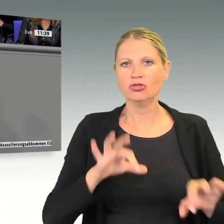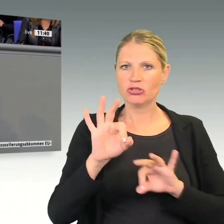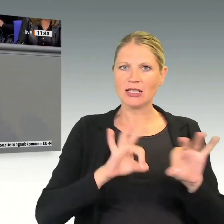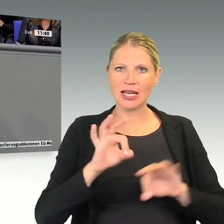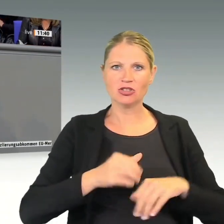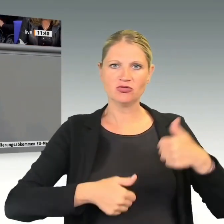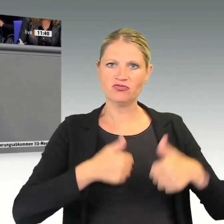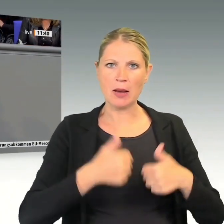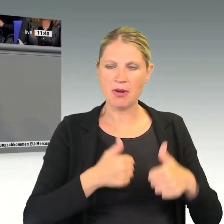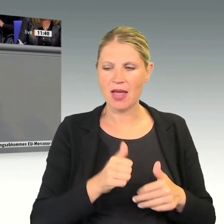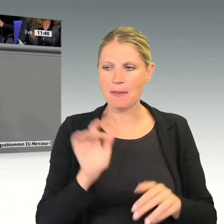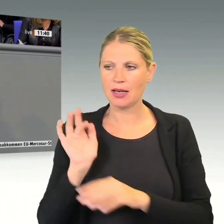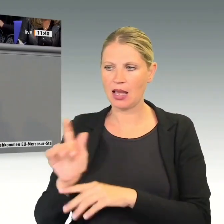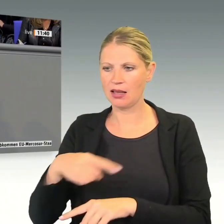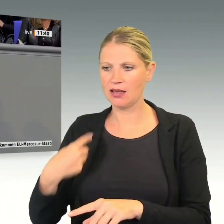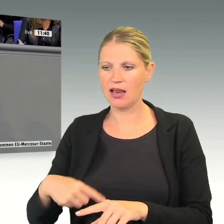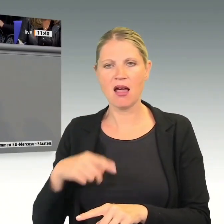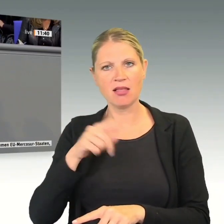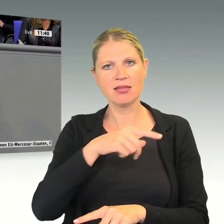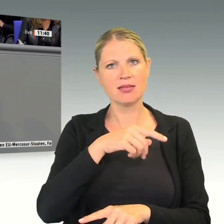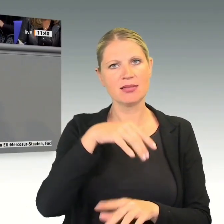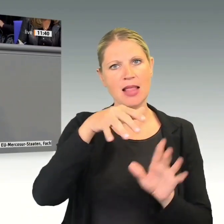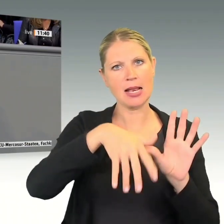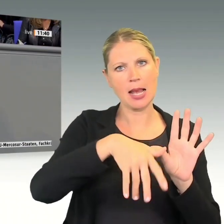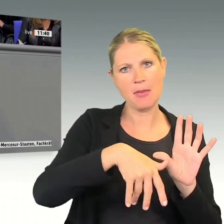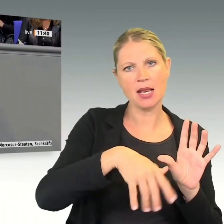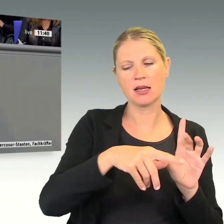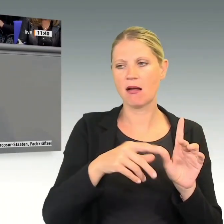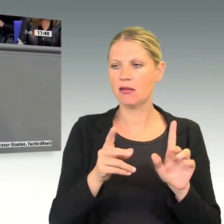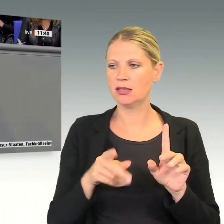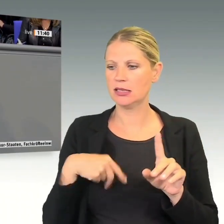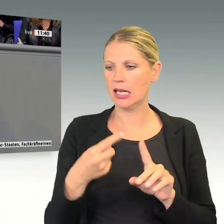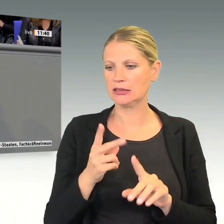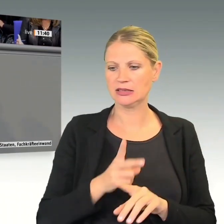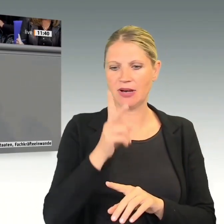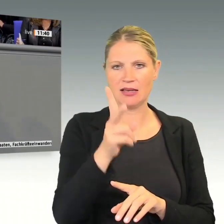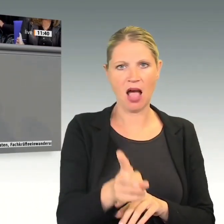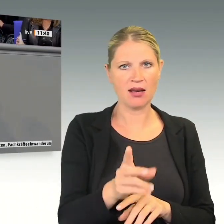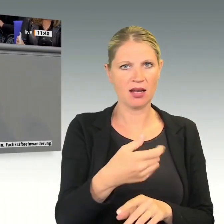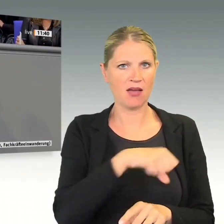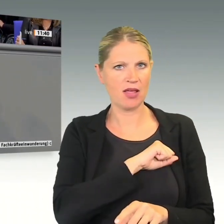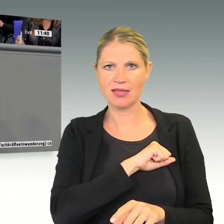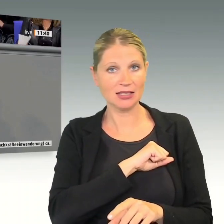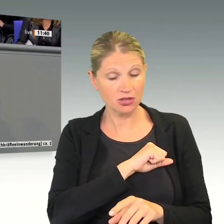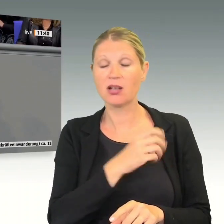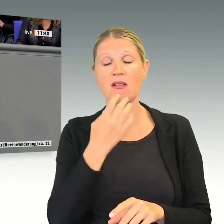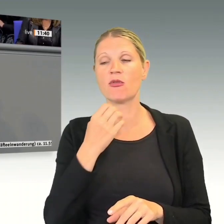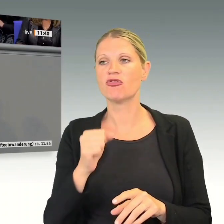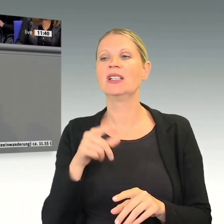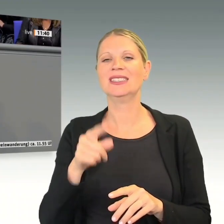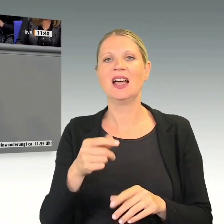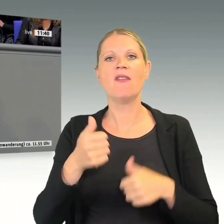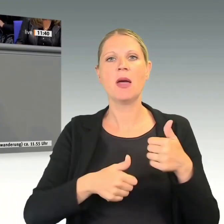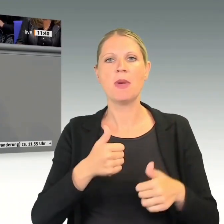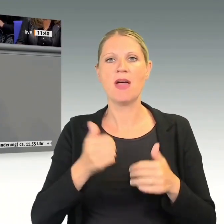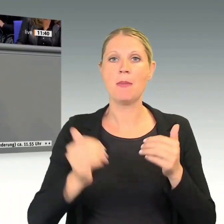nächsten zwei oder fünf Jahren gewinnen, sondern ich möchte, dass wir diesen systemischen Wettbewerb langfristig gewinnen. Und dazu sollten wir uns